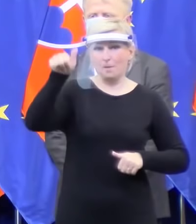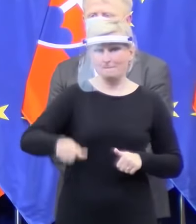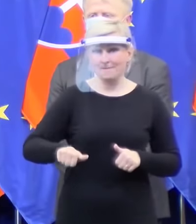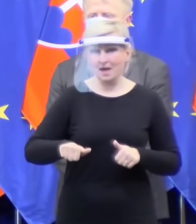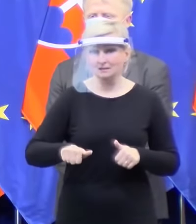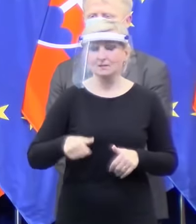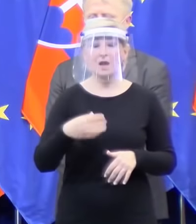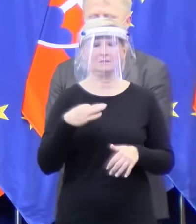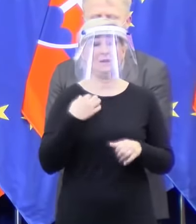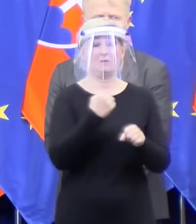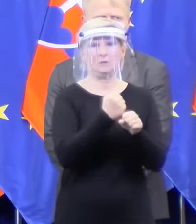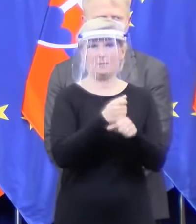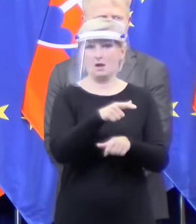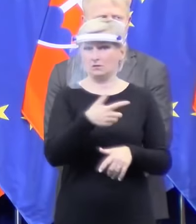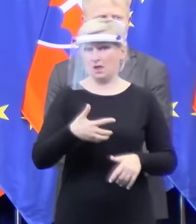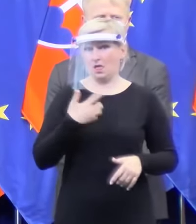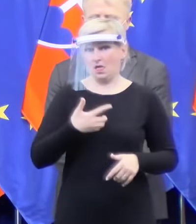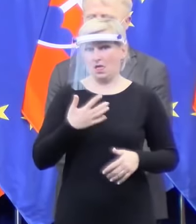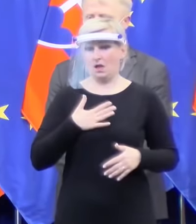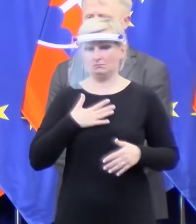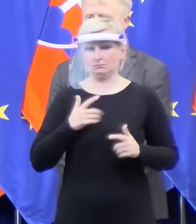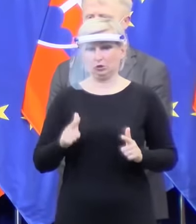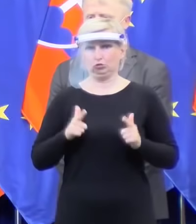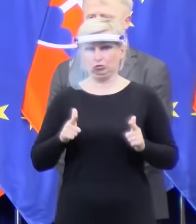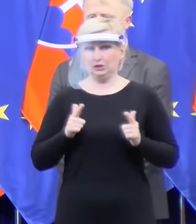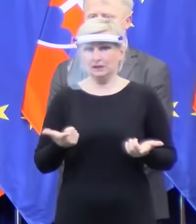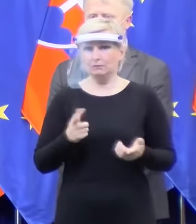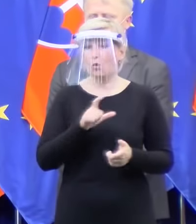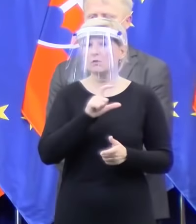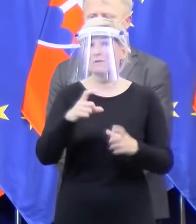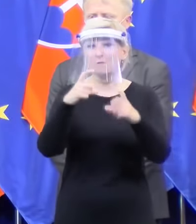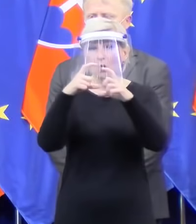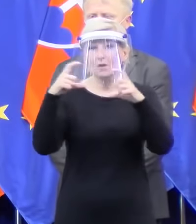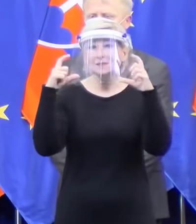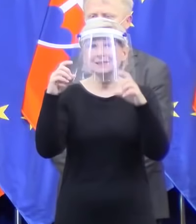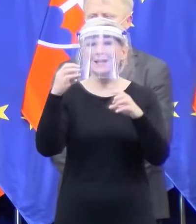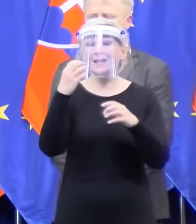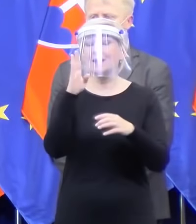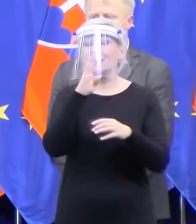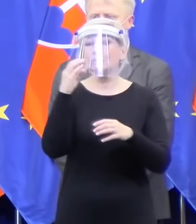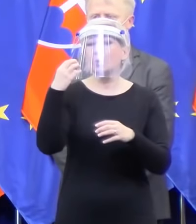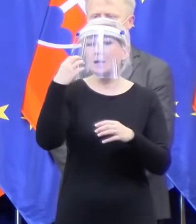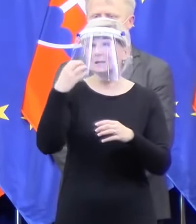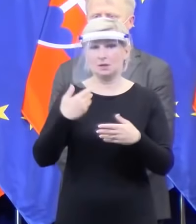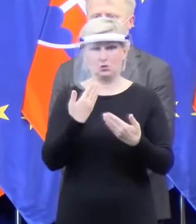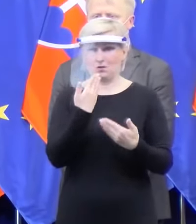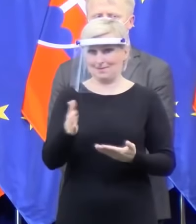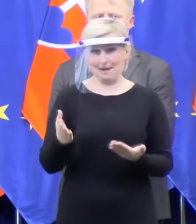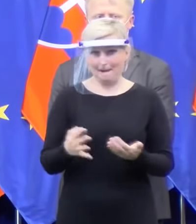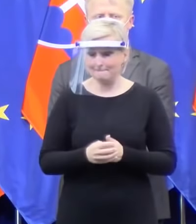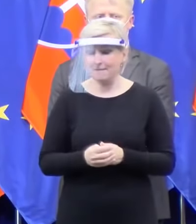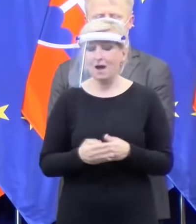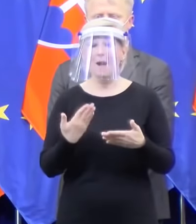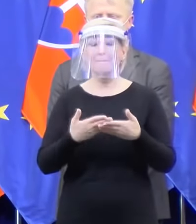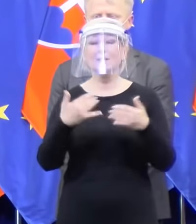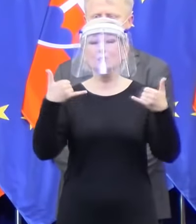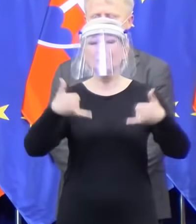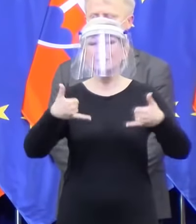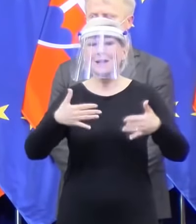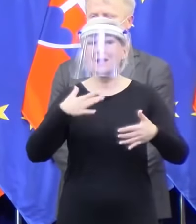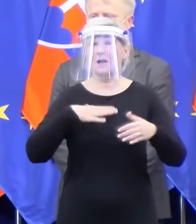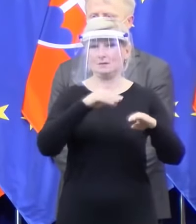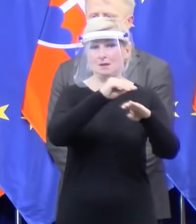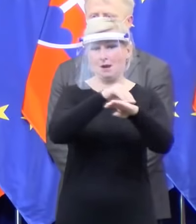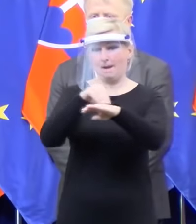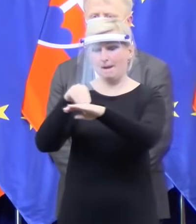respirátor k dispozícii. Čiže odnes chcem odkázať naozaj týmto ľuďom, ako zvykneme hovoriť